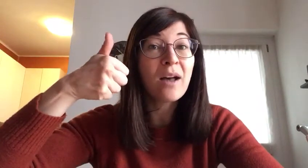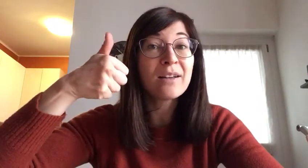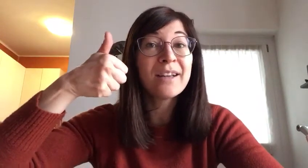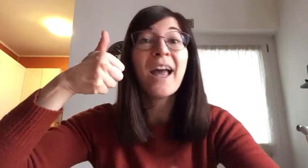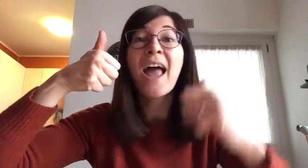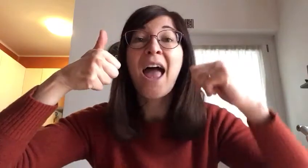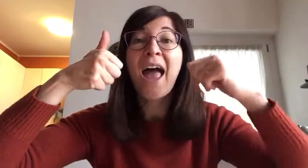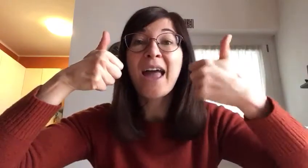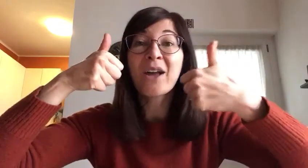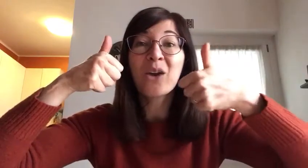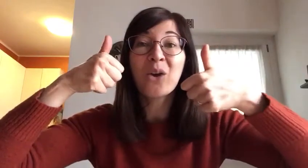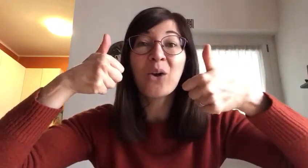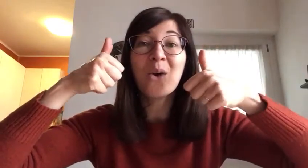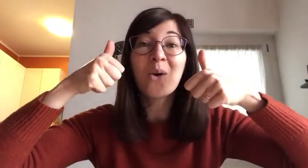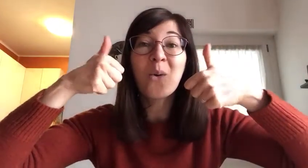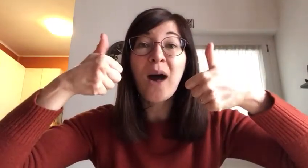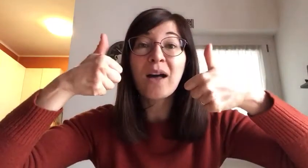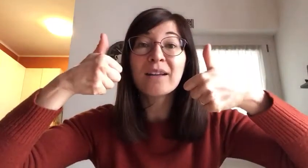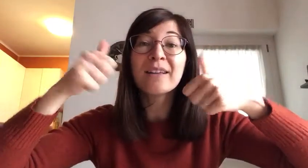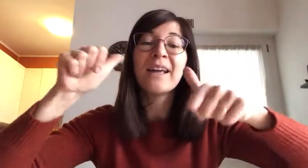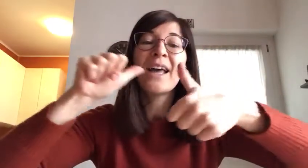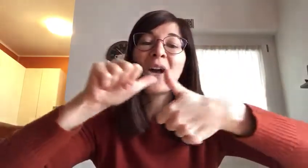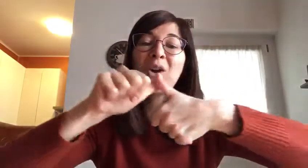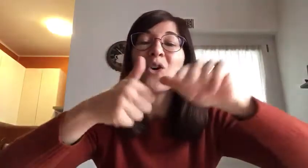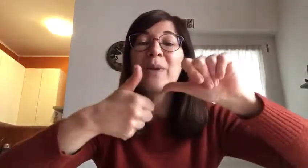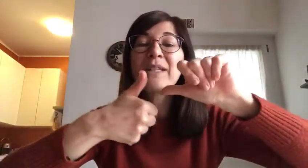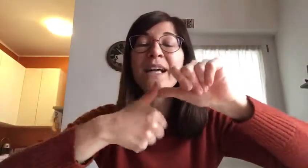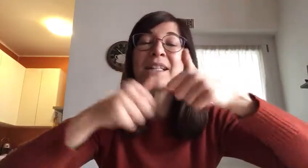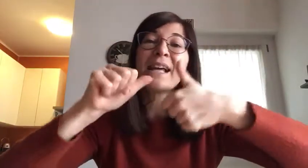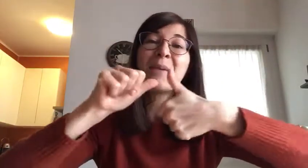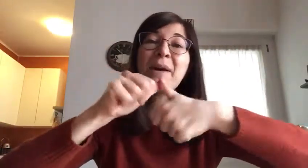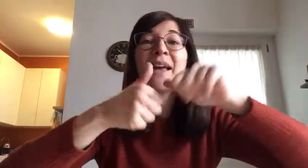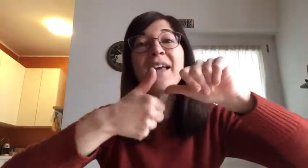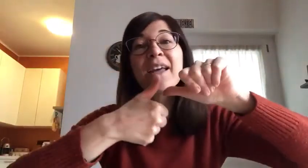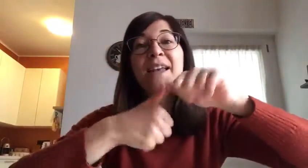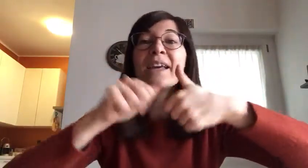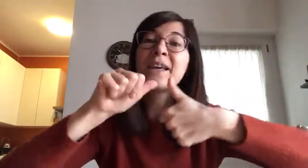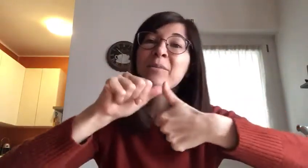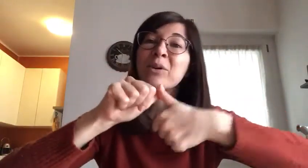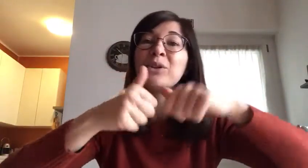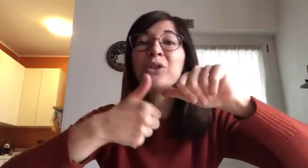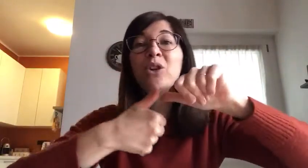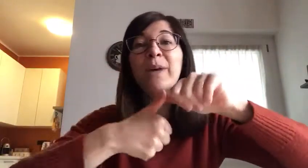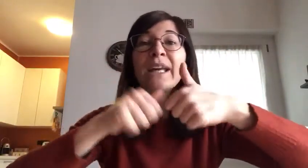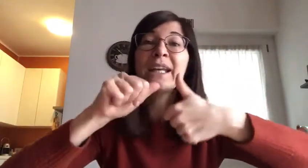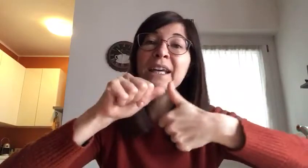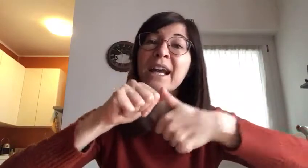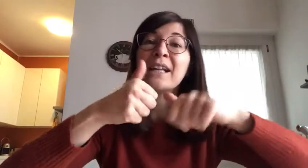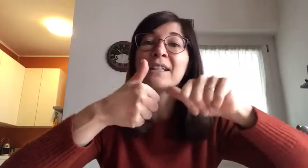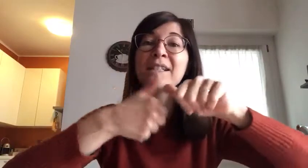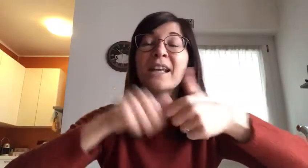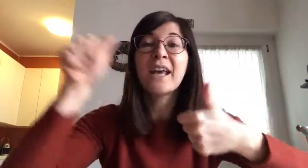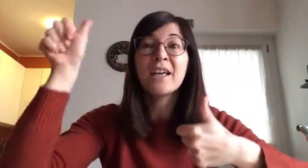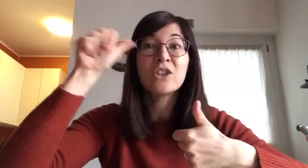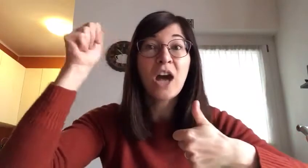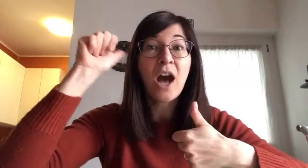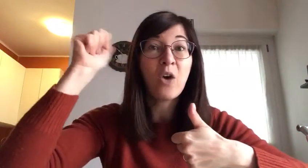eccolo qua come stai stai bene molto bene grazie ciao